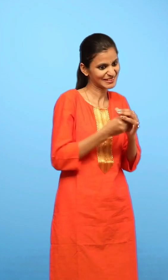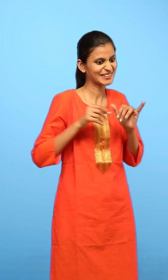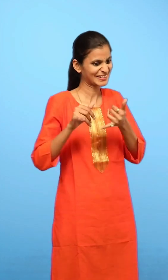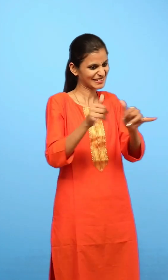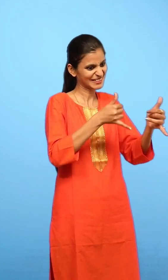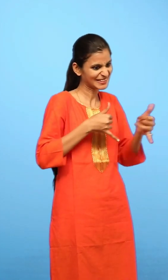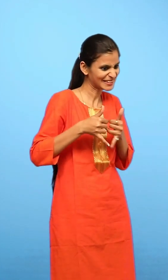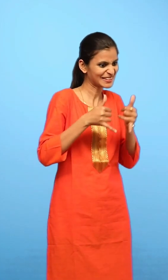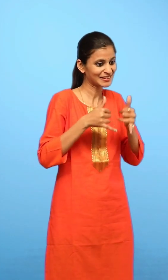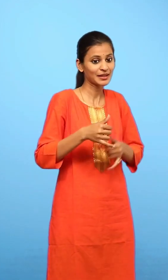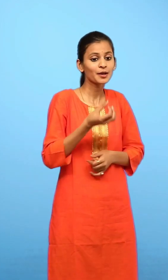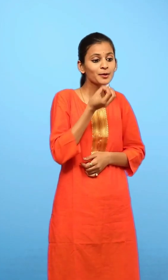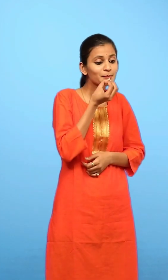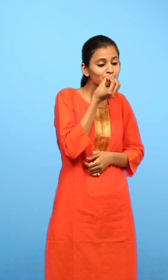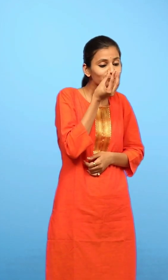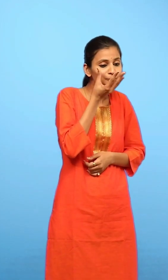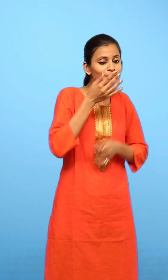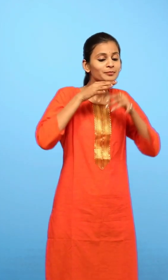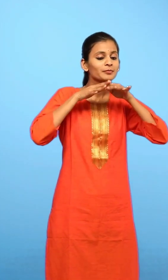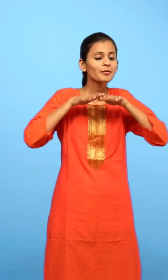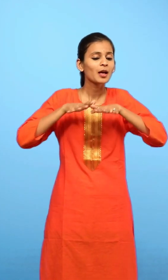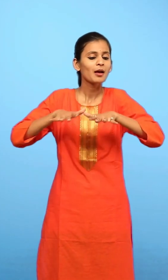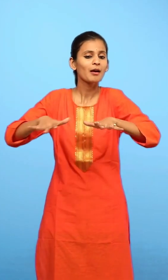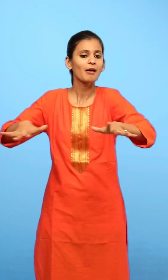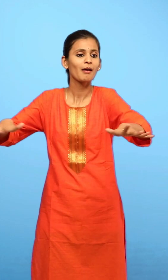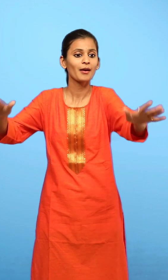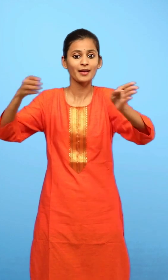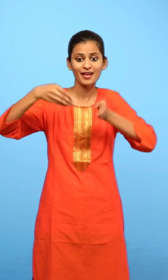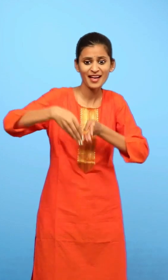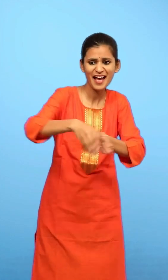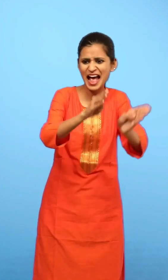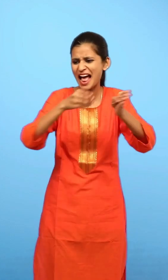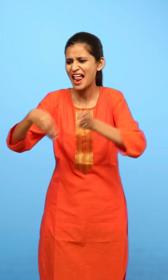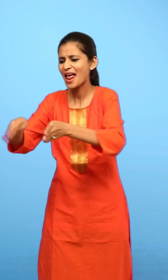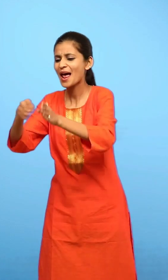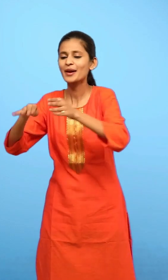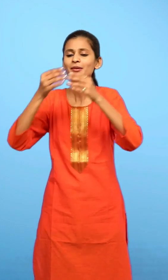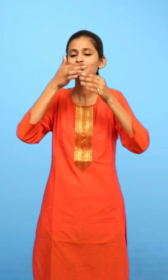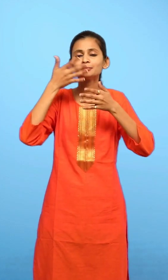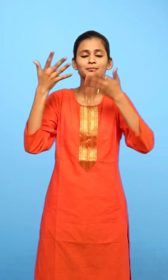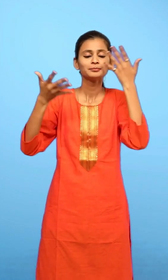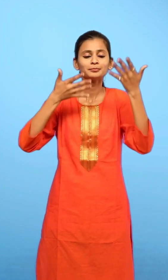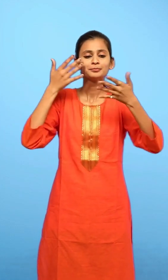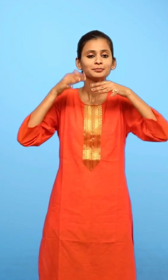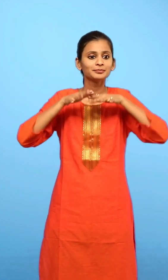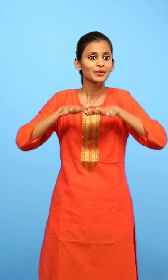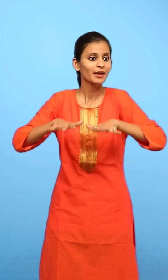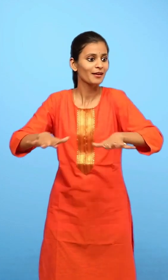खेलो फैले सुन्दर महक तुम्हारी महके सारी गली गली